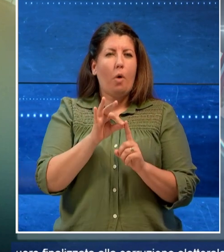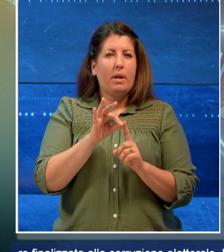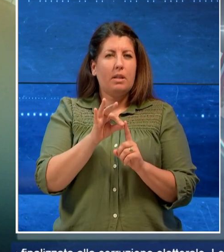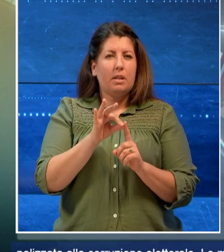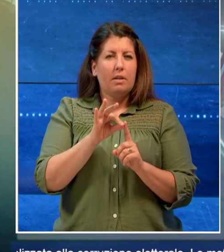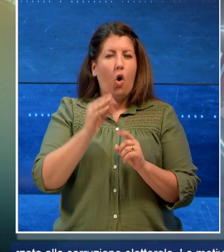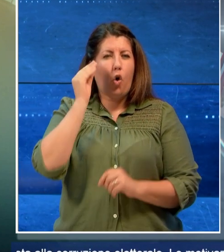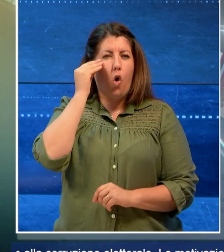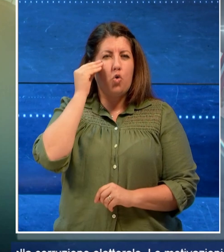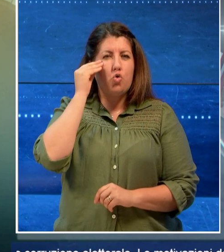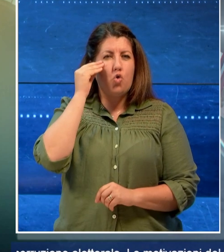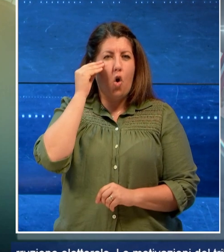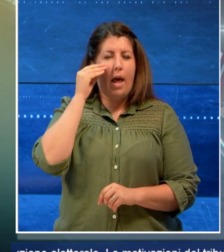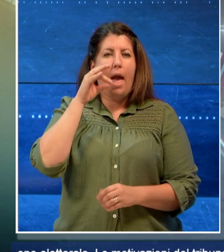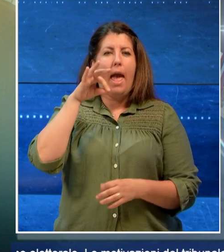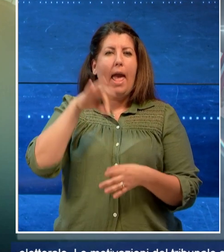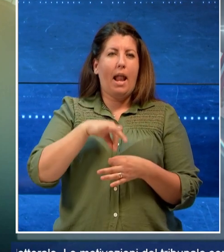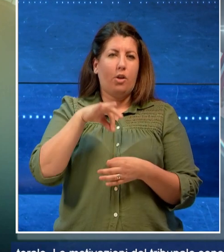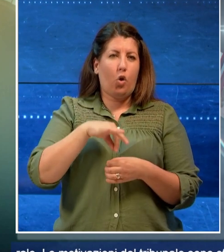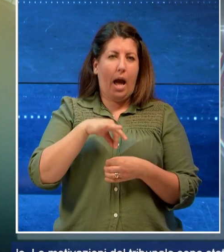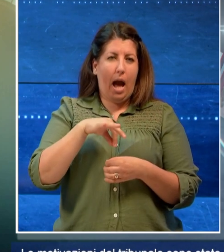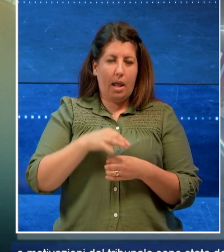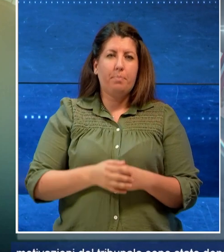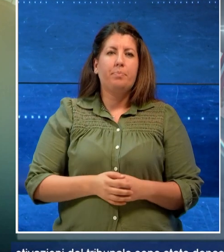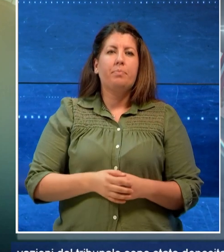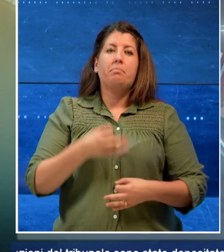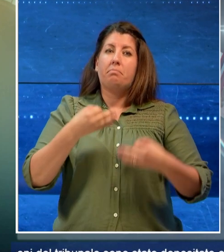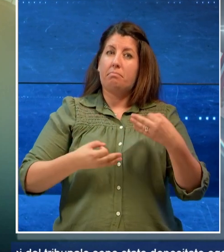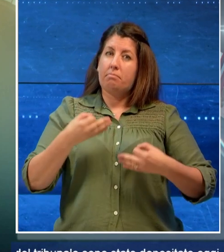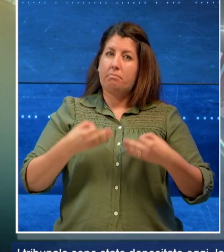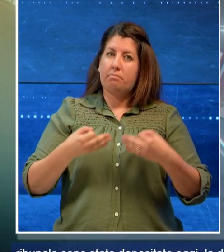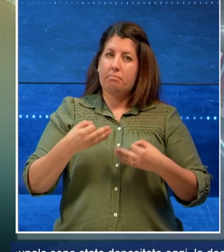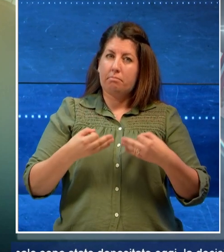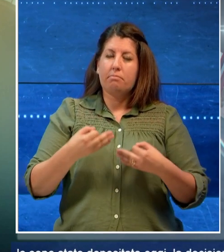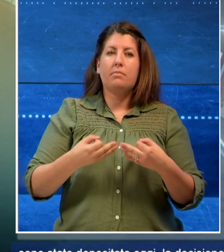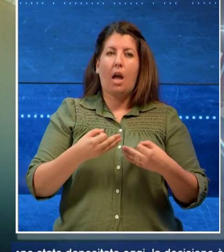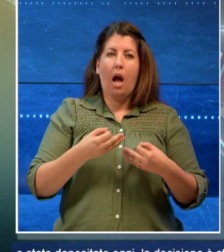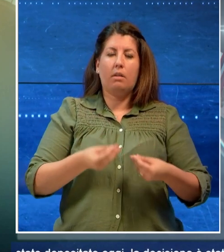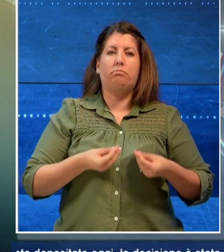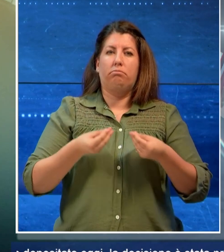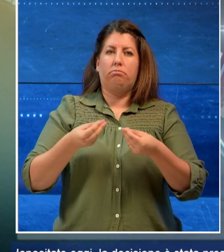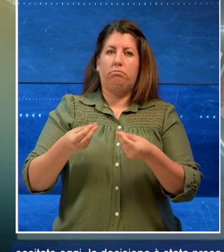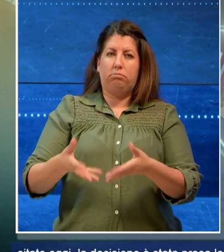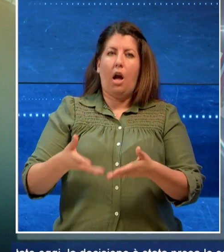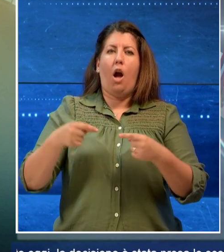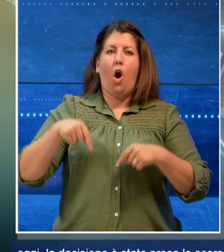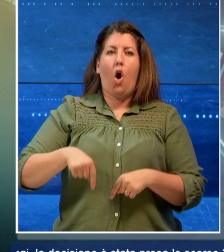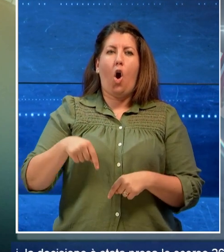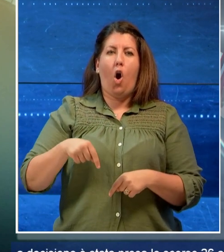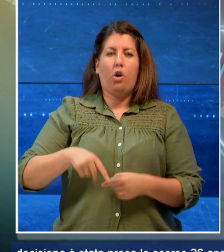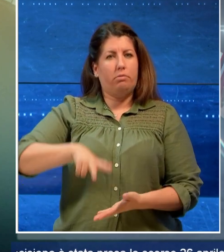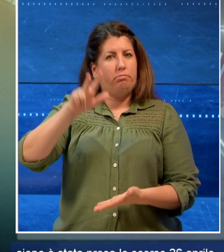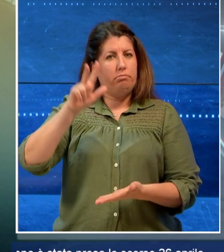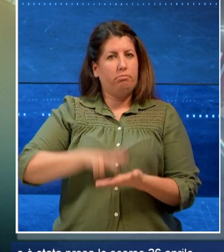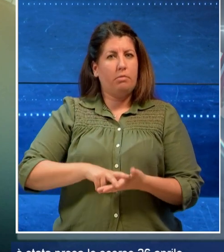elettorale. Le motivazioni del Tribunale sono state depositate oggi. La decisione è